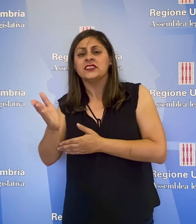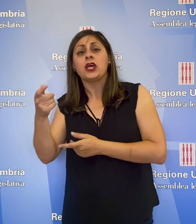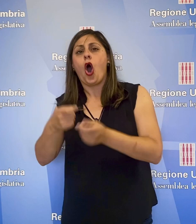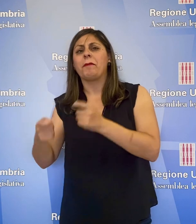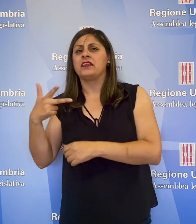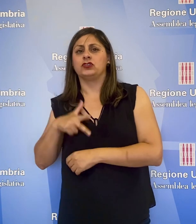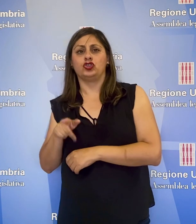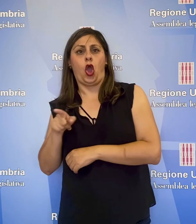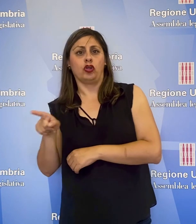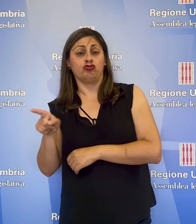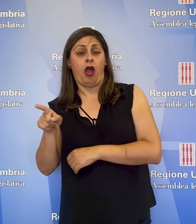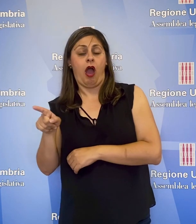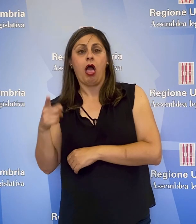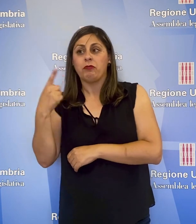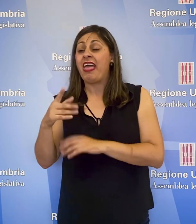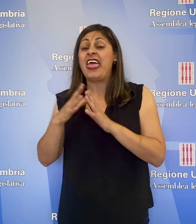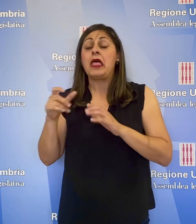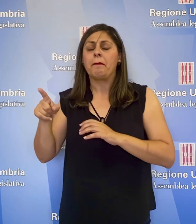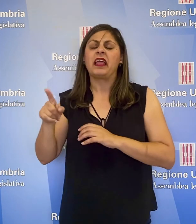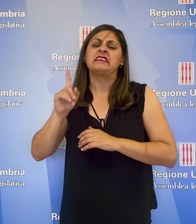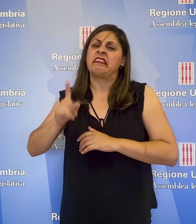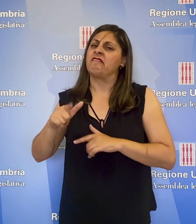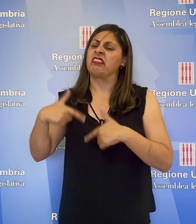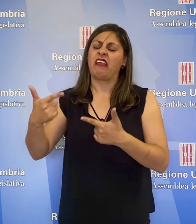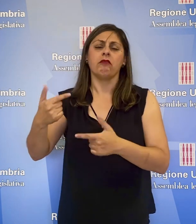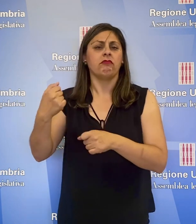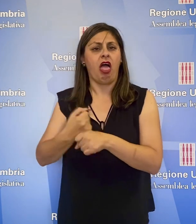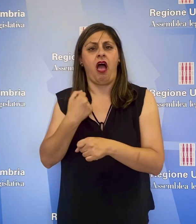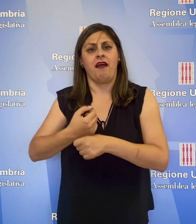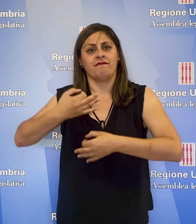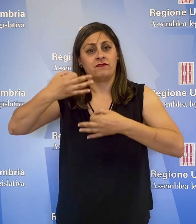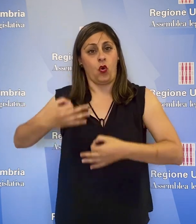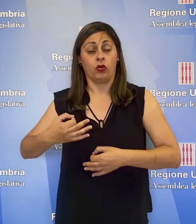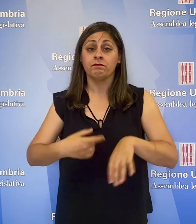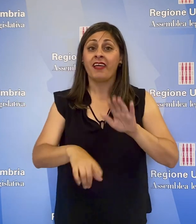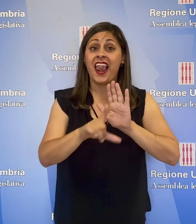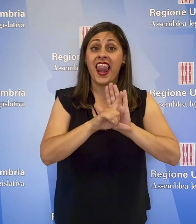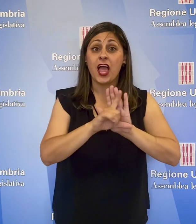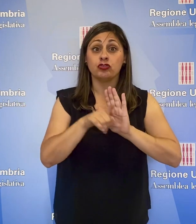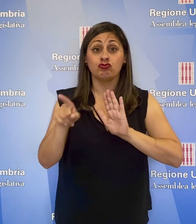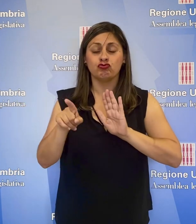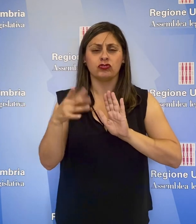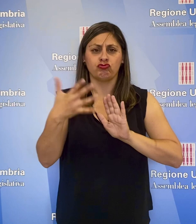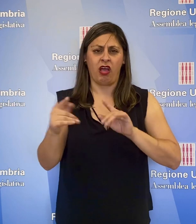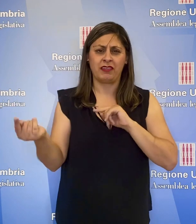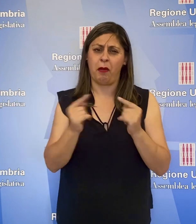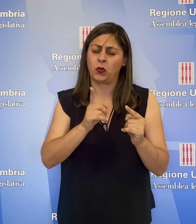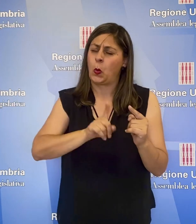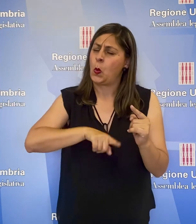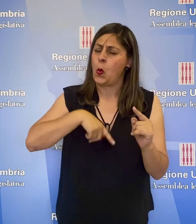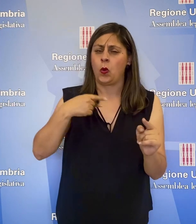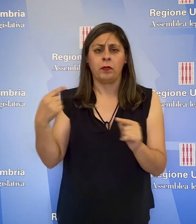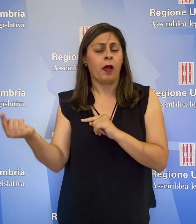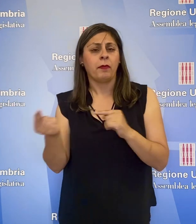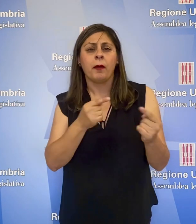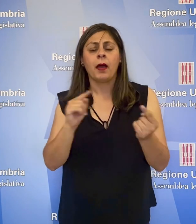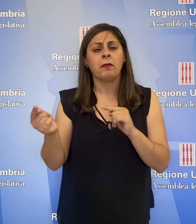cooperative sociali, a cui le imprese dovranno garantire il lavoro. La legge, al termine di un lungo dibattito, ha